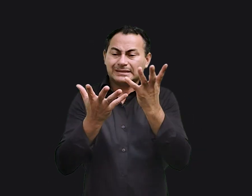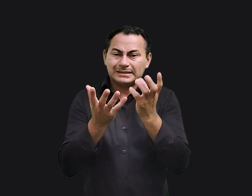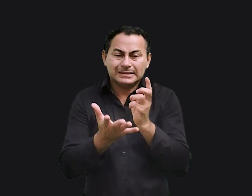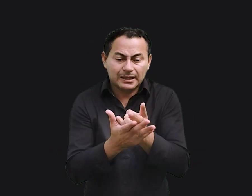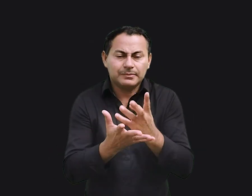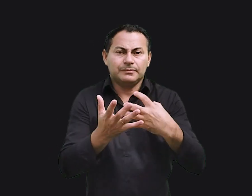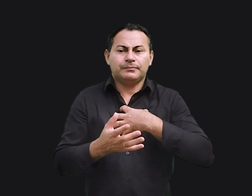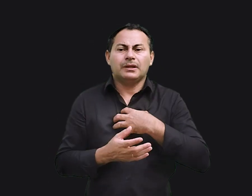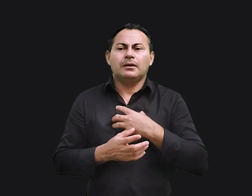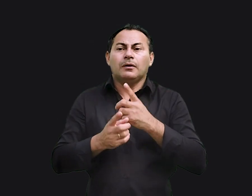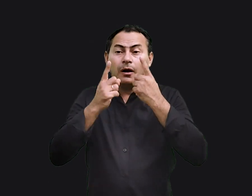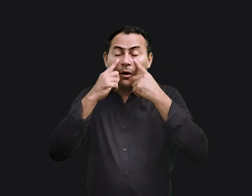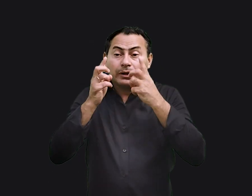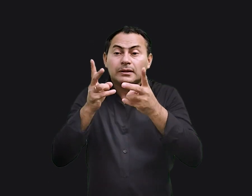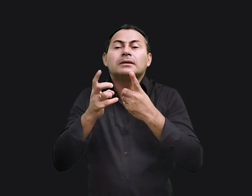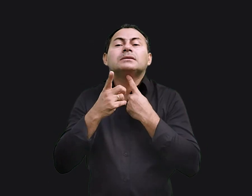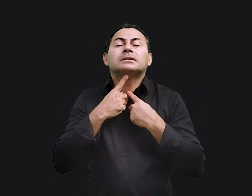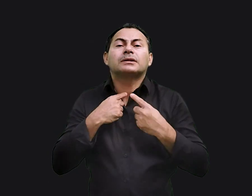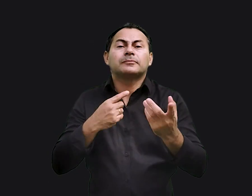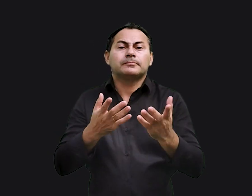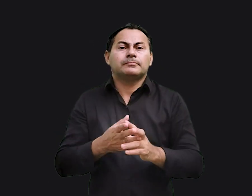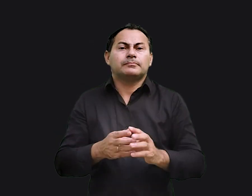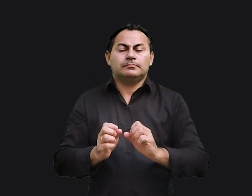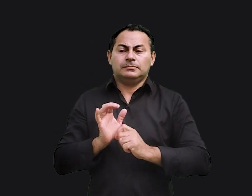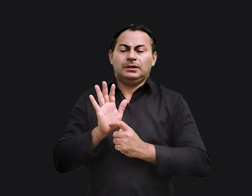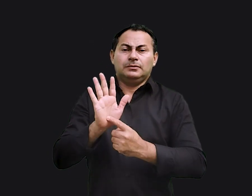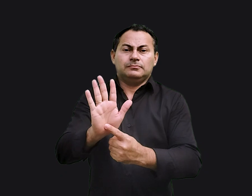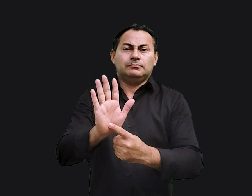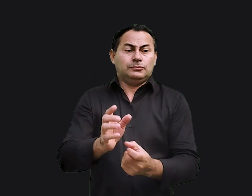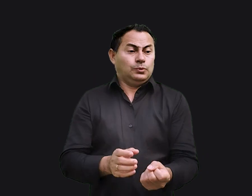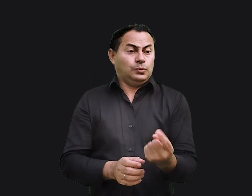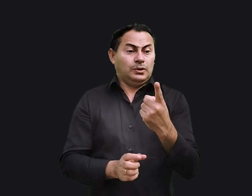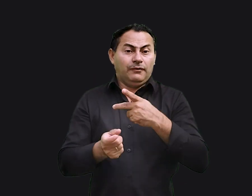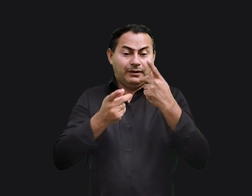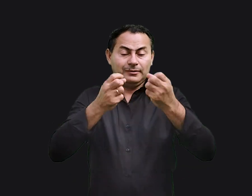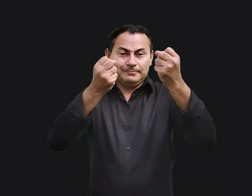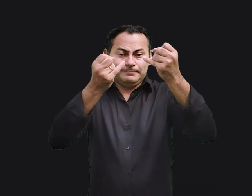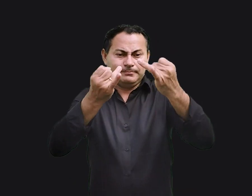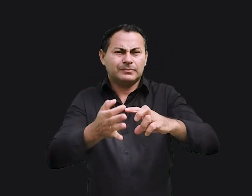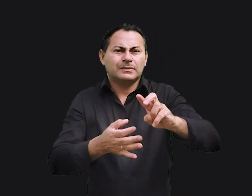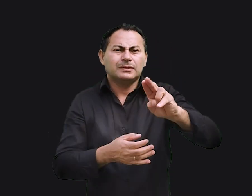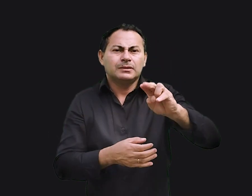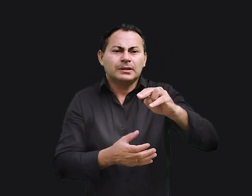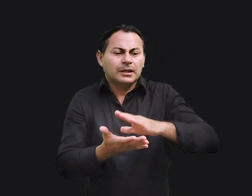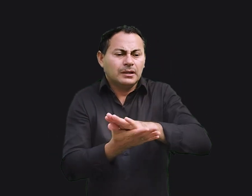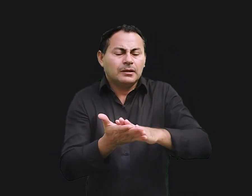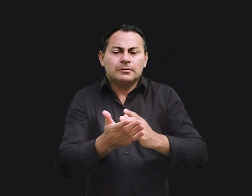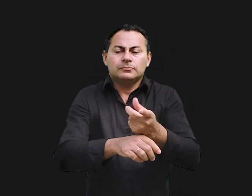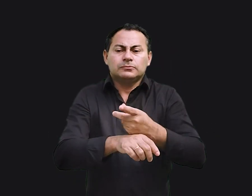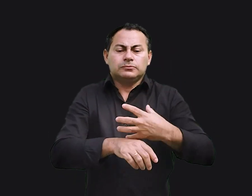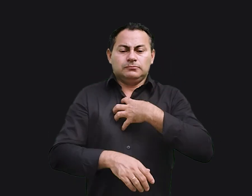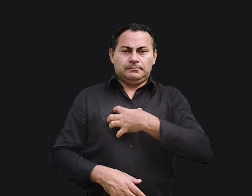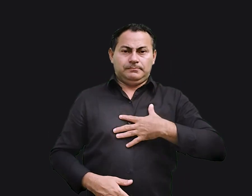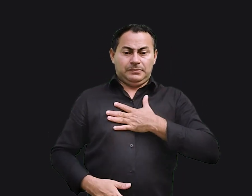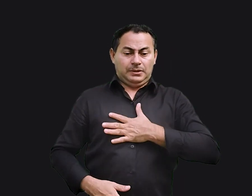aquilo que meus olhos desejaram. Que declaração, hein? Ninguém nunca buscou o divertimento e